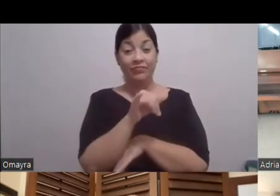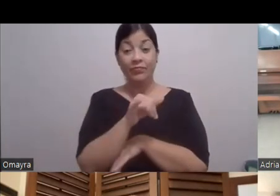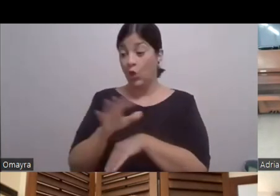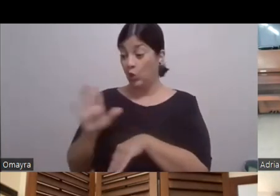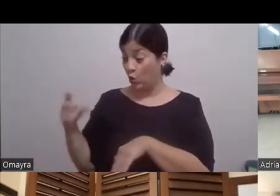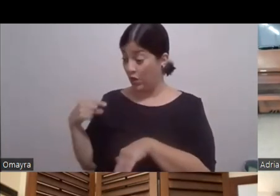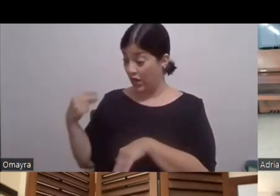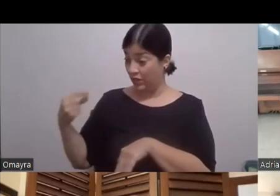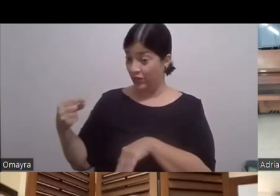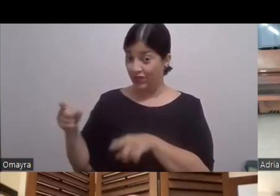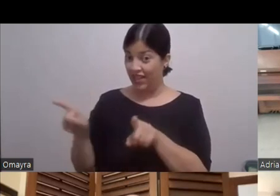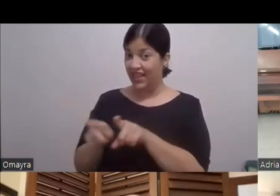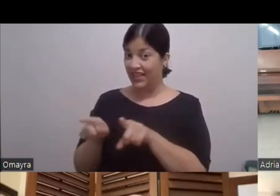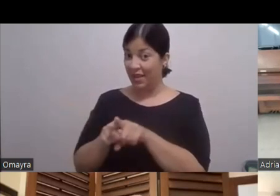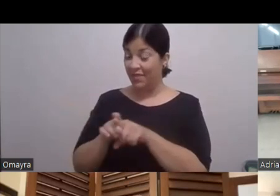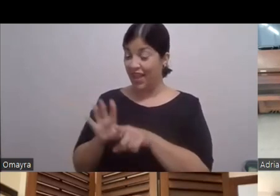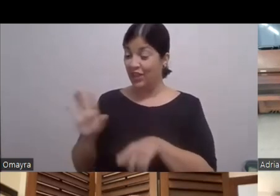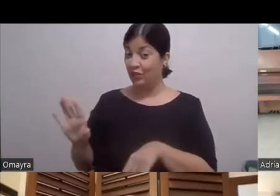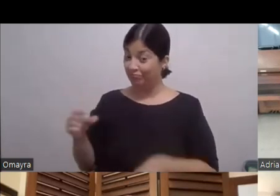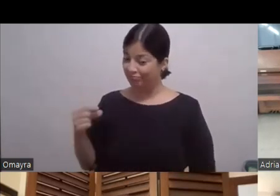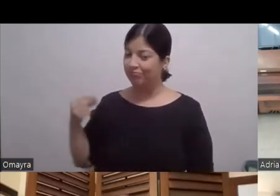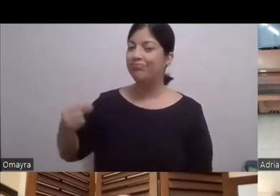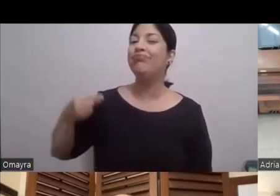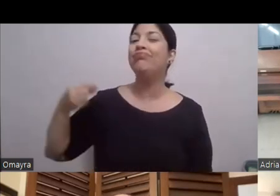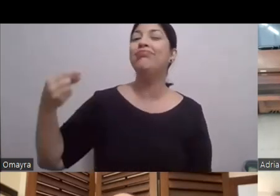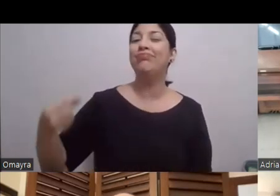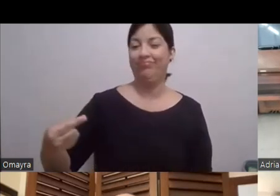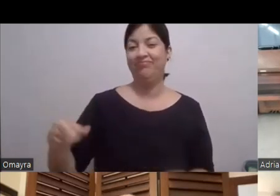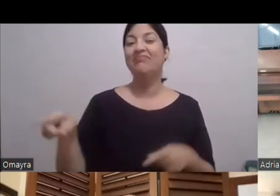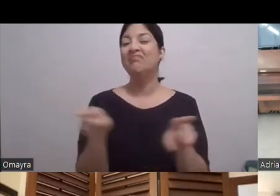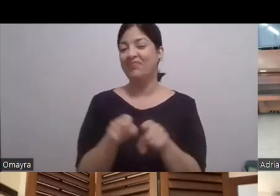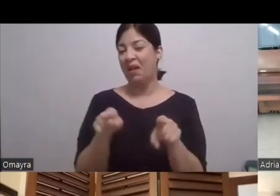también Sus generaciones Que vienen después De él Que ya también Vamos a hablar Próximamente